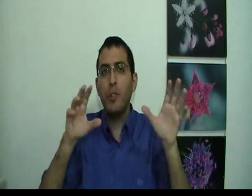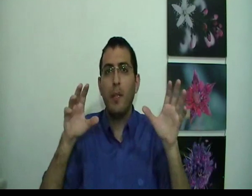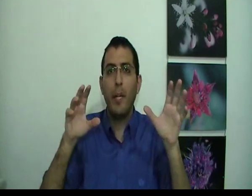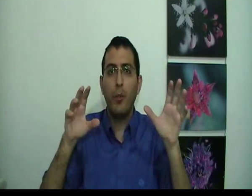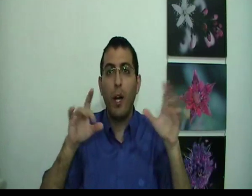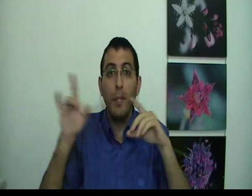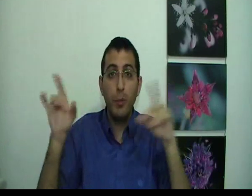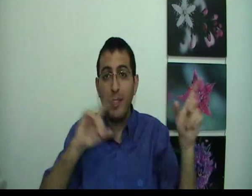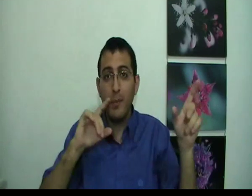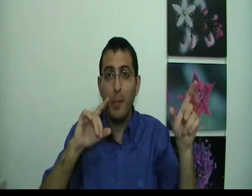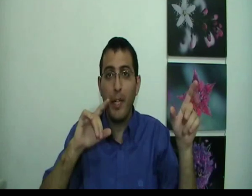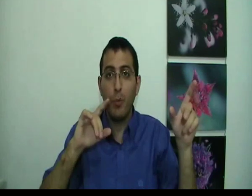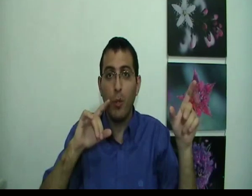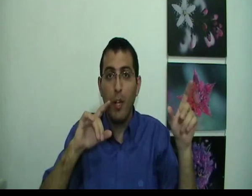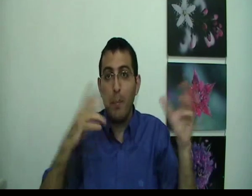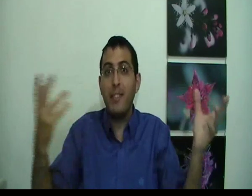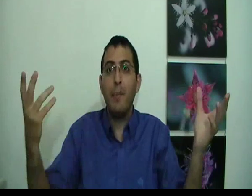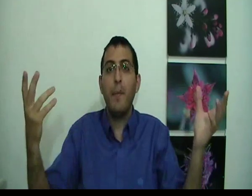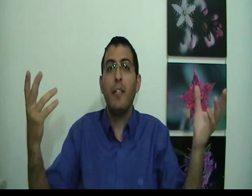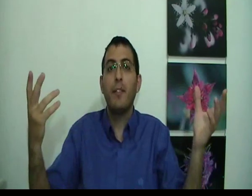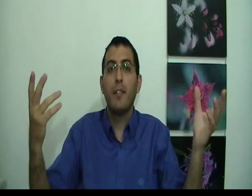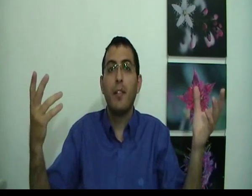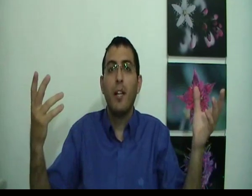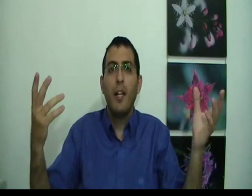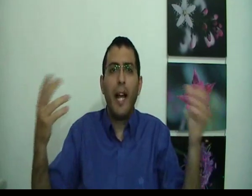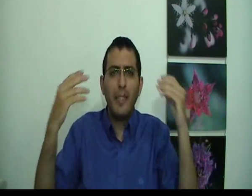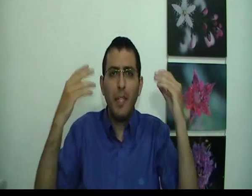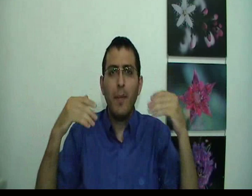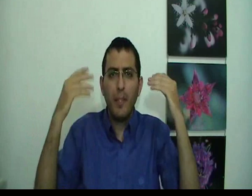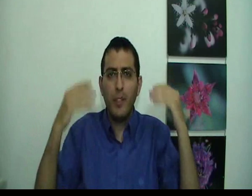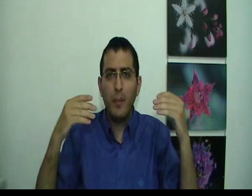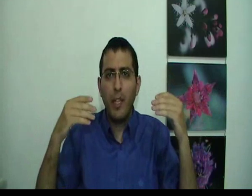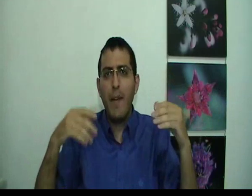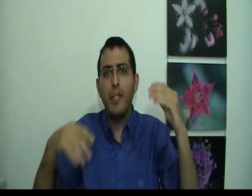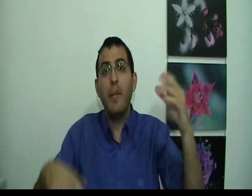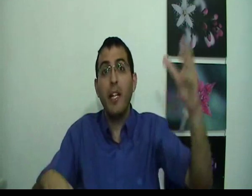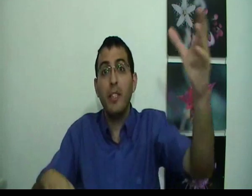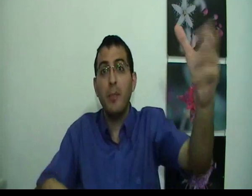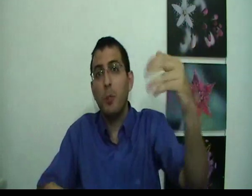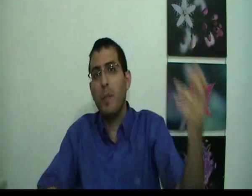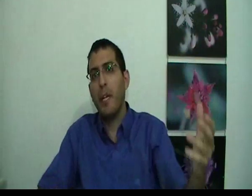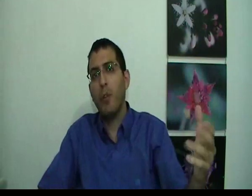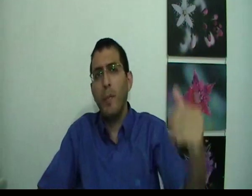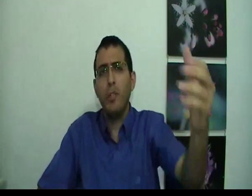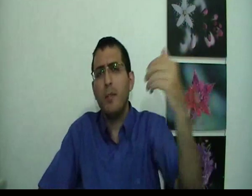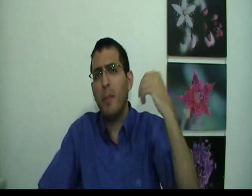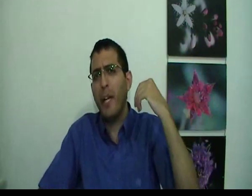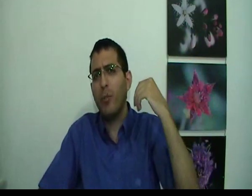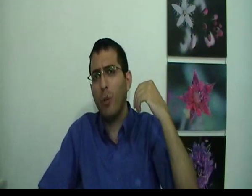שמדבר איתו. המישהו הזה שמדבר איתו? מי זה באמת? נגיד את המן אדם עכשיו עוצם את העיניים ומדמיין שאיזה מישהו מדבר איתו. המישהו הזה שמדבר איתו